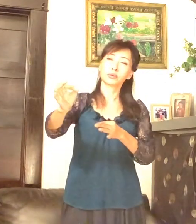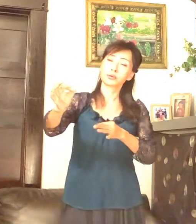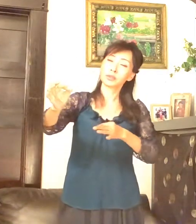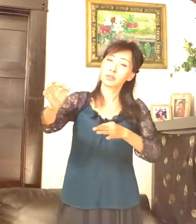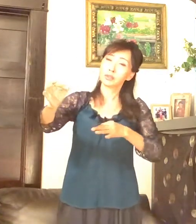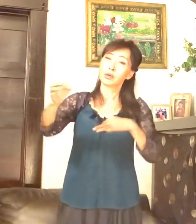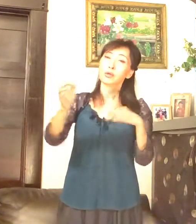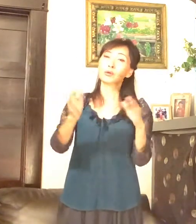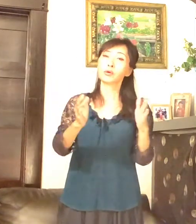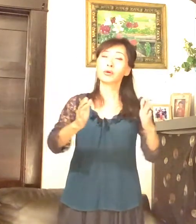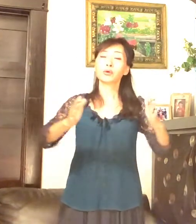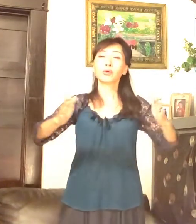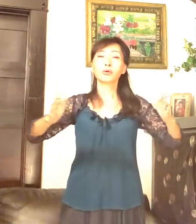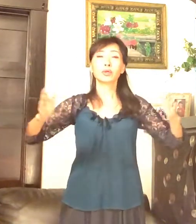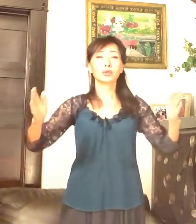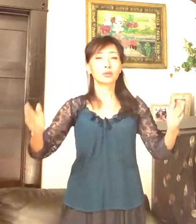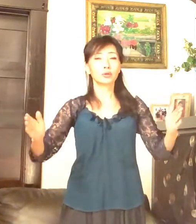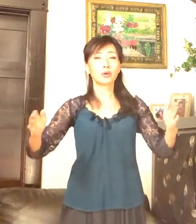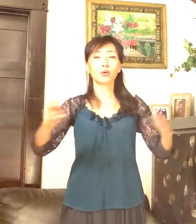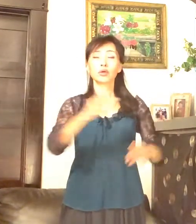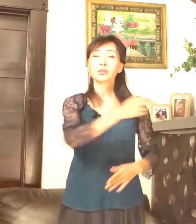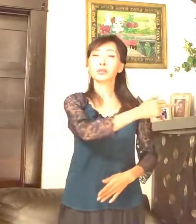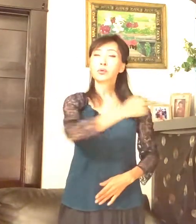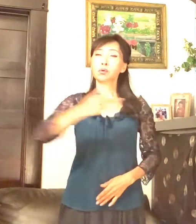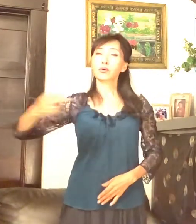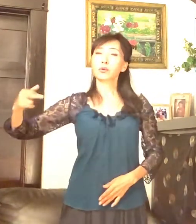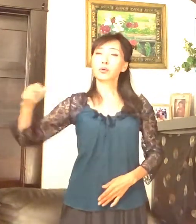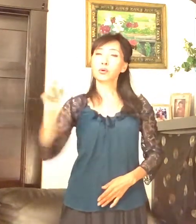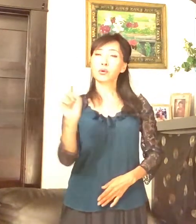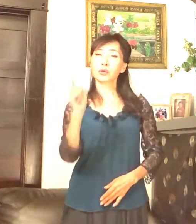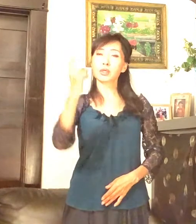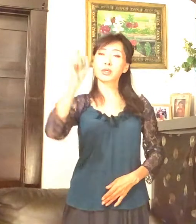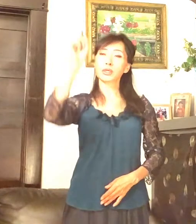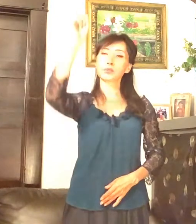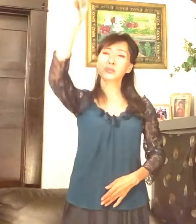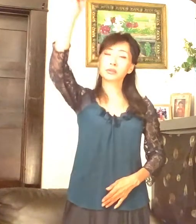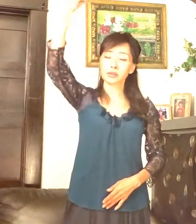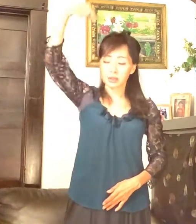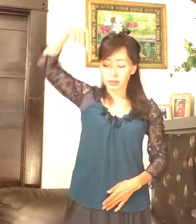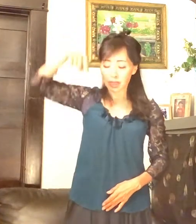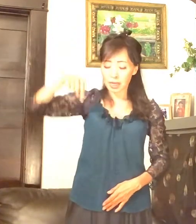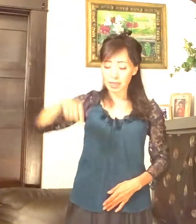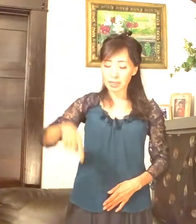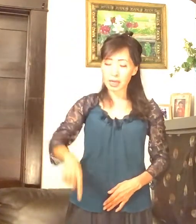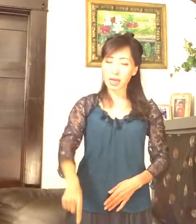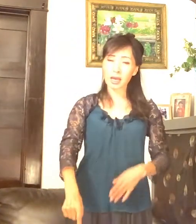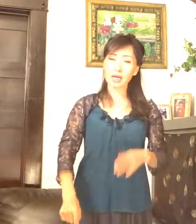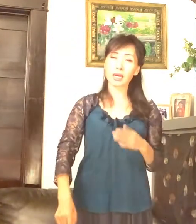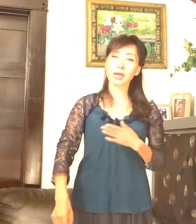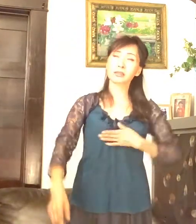넓고 크고 높고 깊은 날 향한